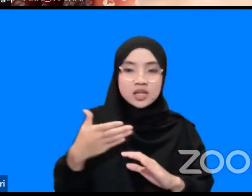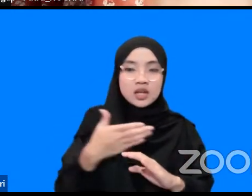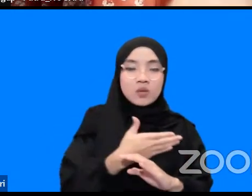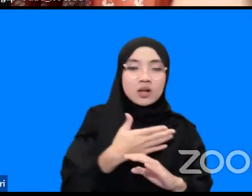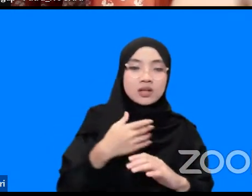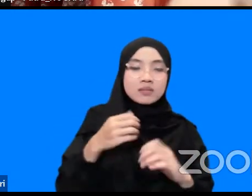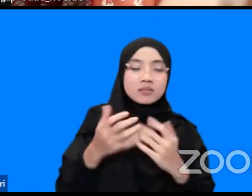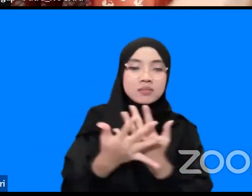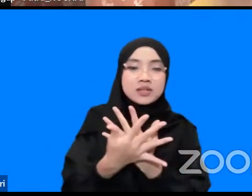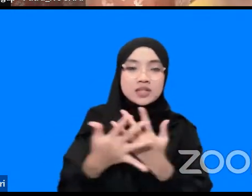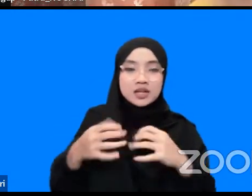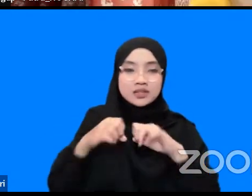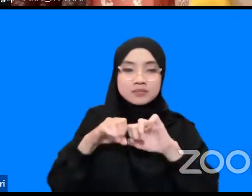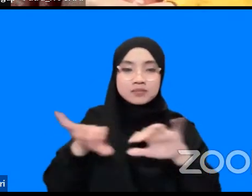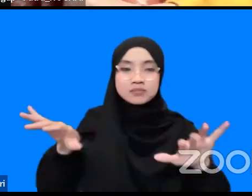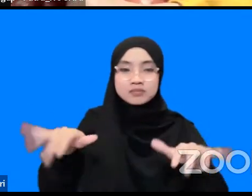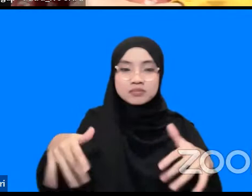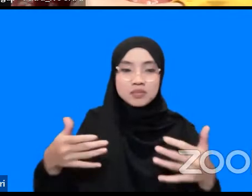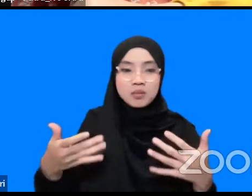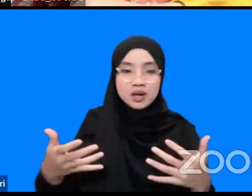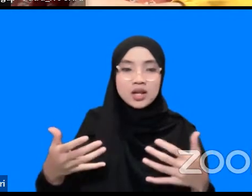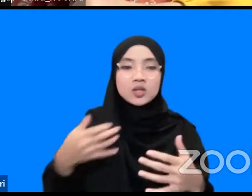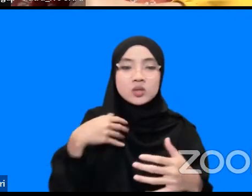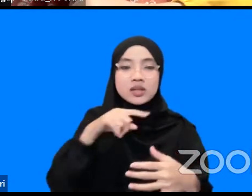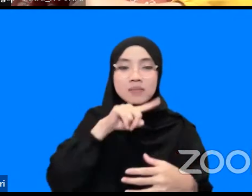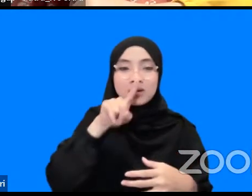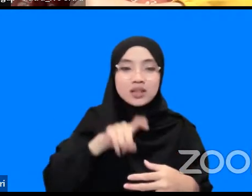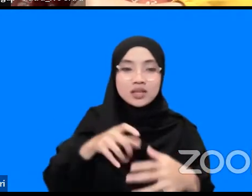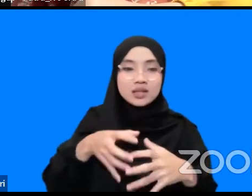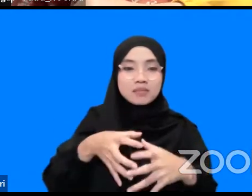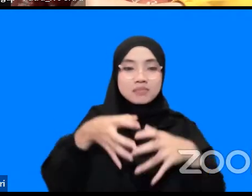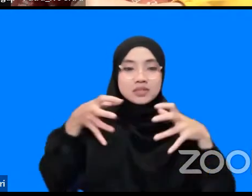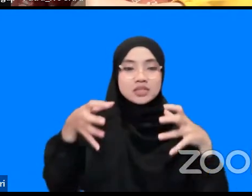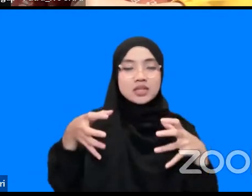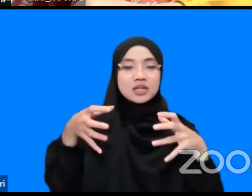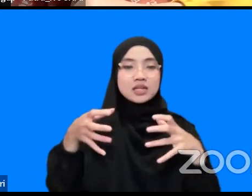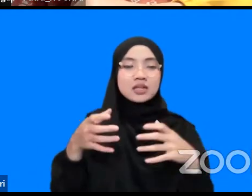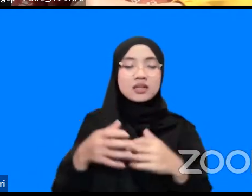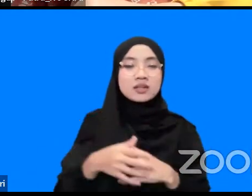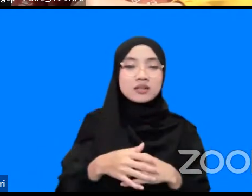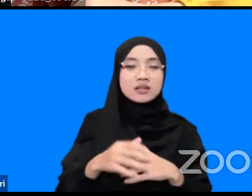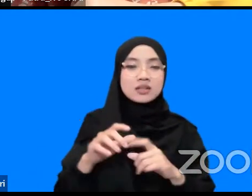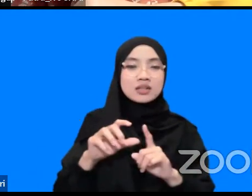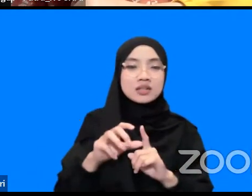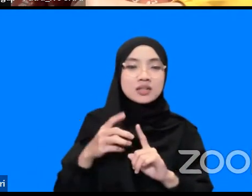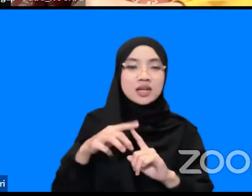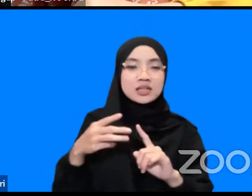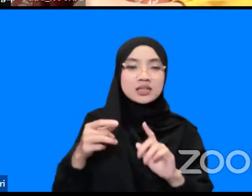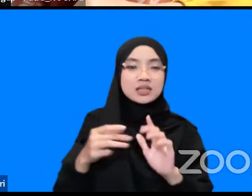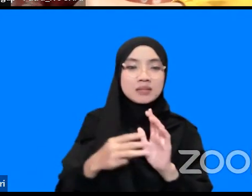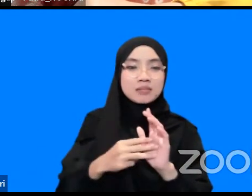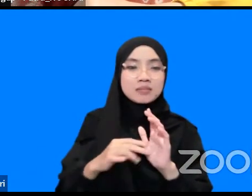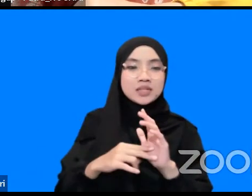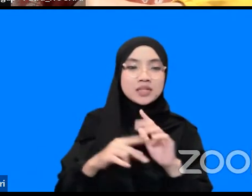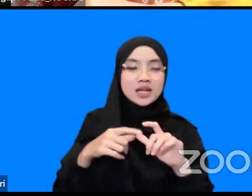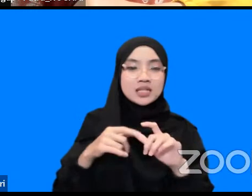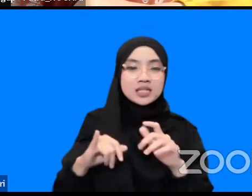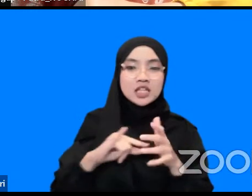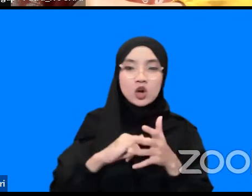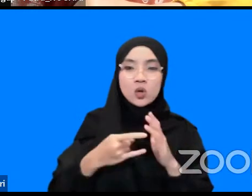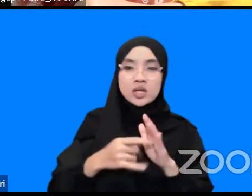masyarakat dan itu yang menjadi pertanyaan besar mendeterminasikan sistem teknologi canggih kita ini